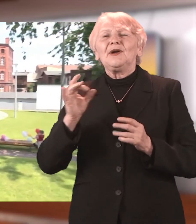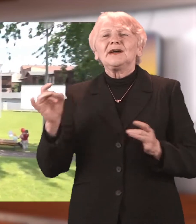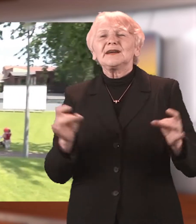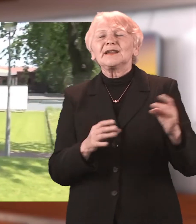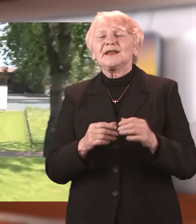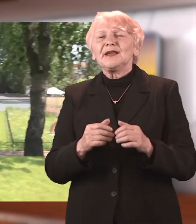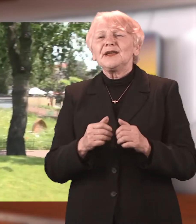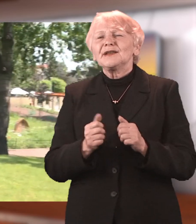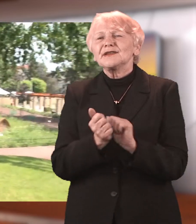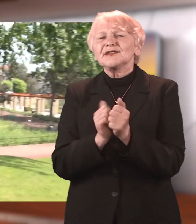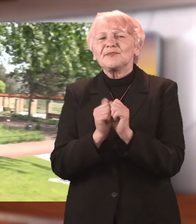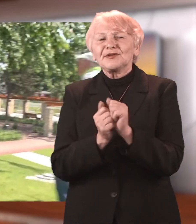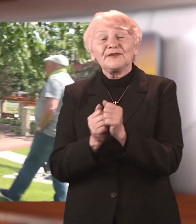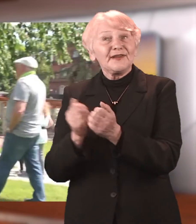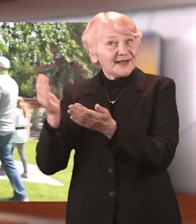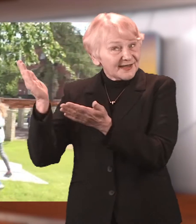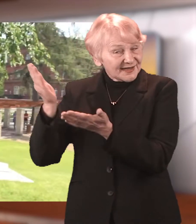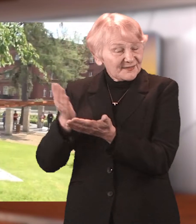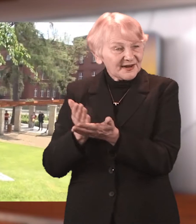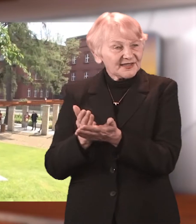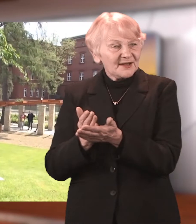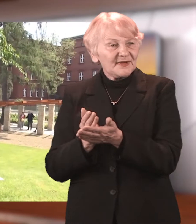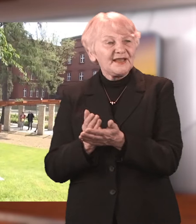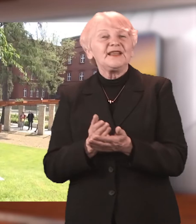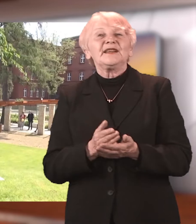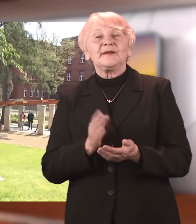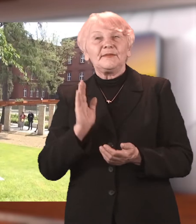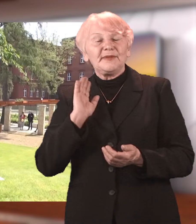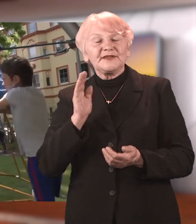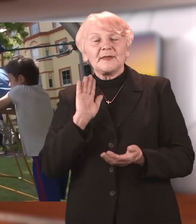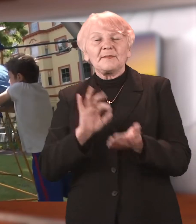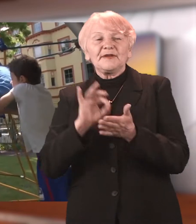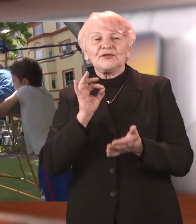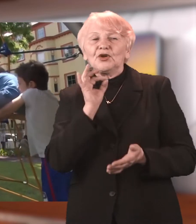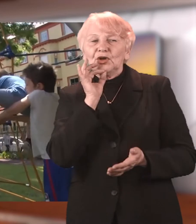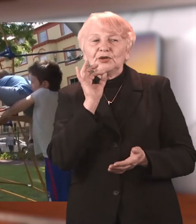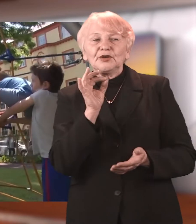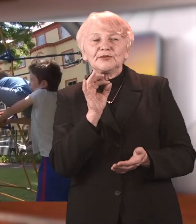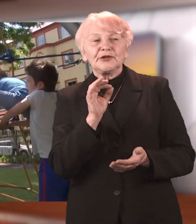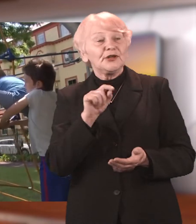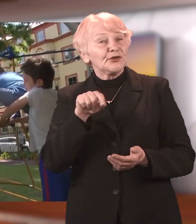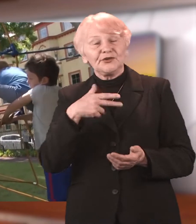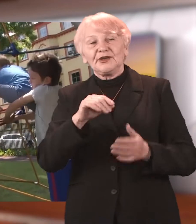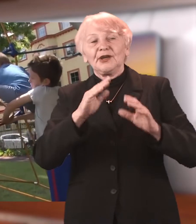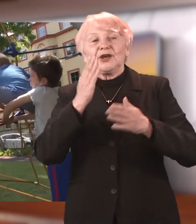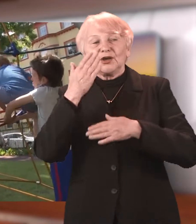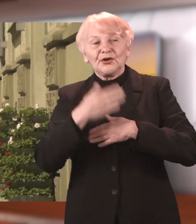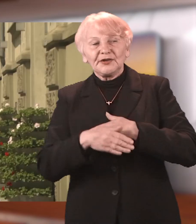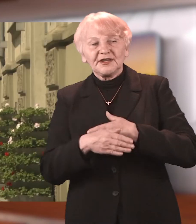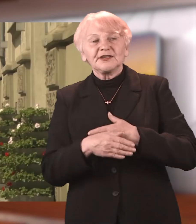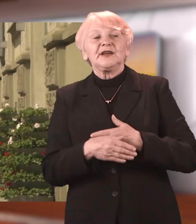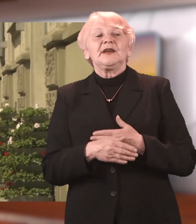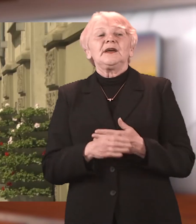duże bańki mydlane, także zapraszam naprawdę dzieciakom powinno się podobać. A to nie koniec przygotowanych z tej okazji atrakcji.